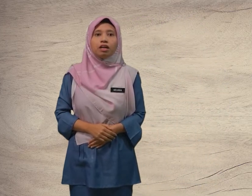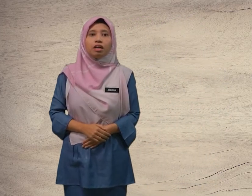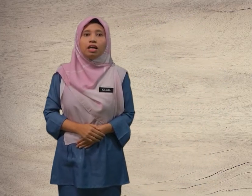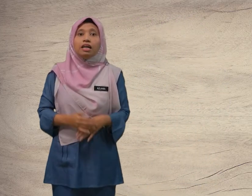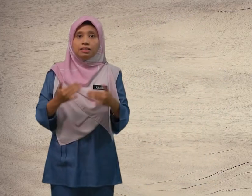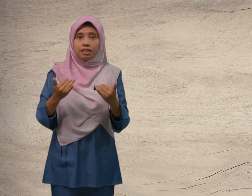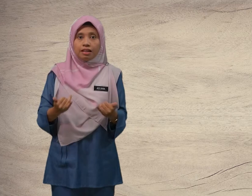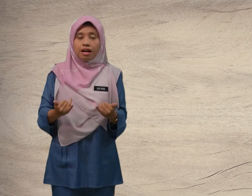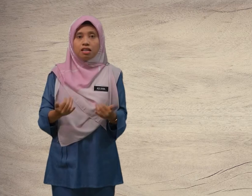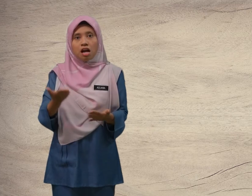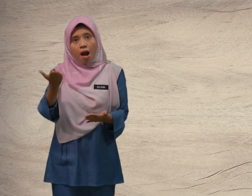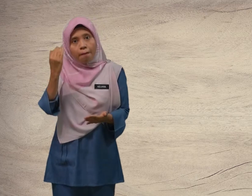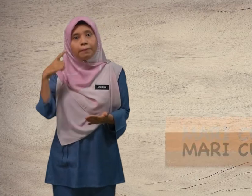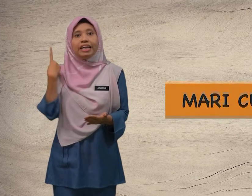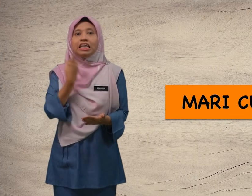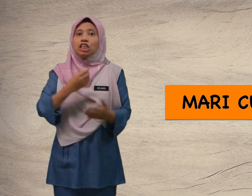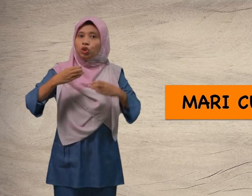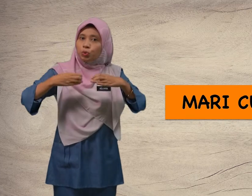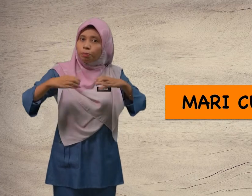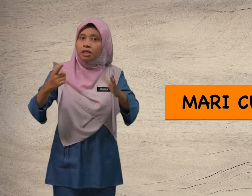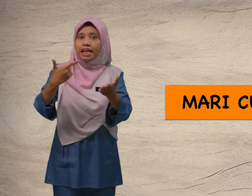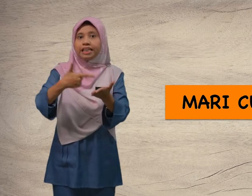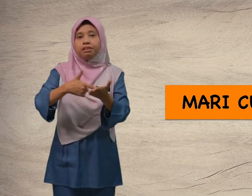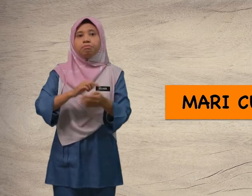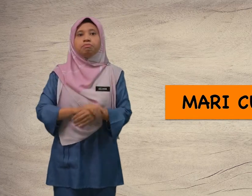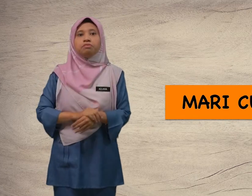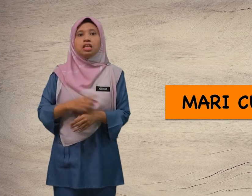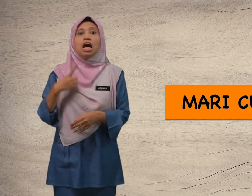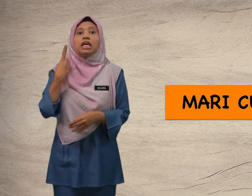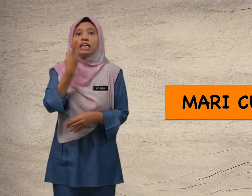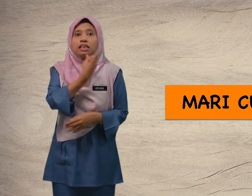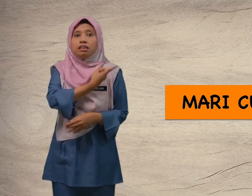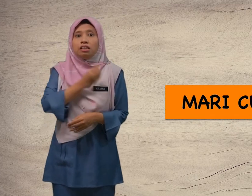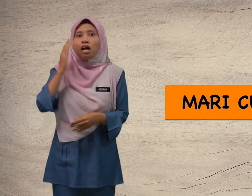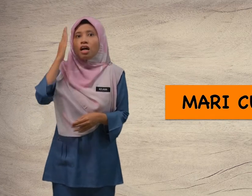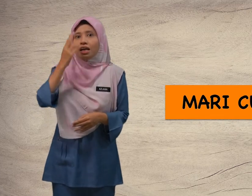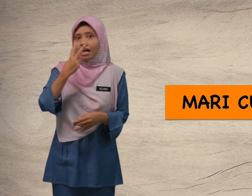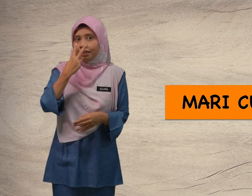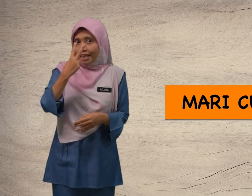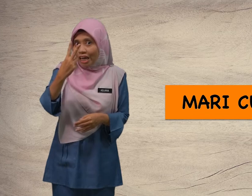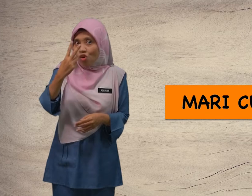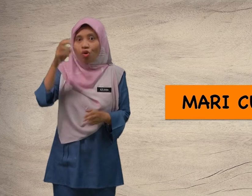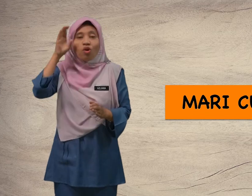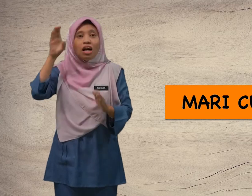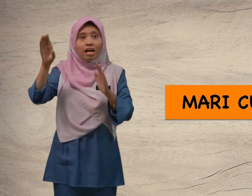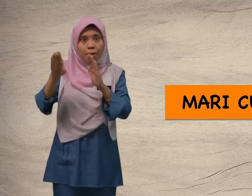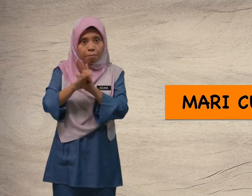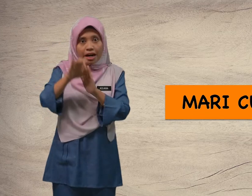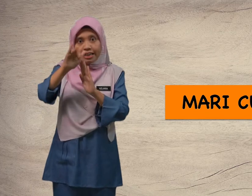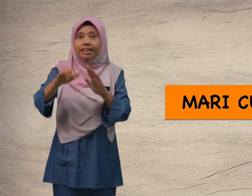Sekarang, mari kita cuba lagi. Kita akan tengok gambar yang